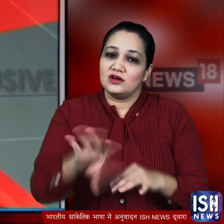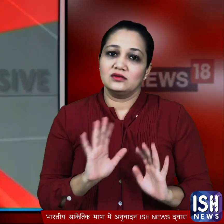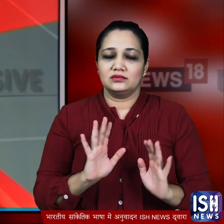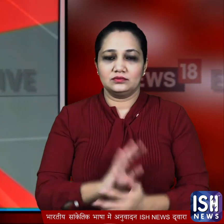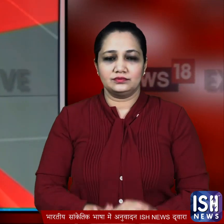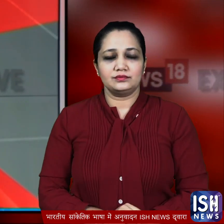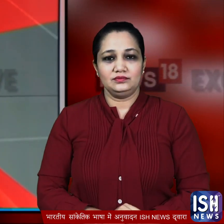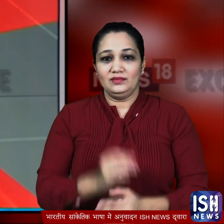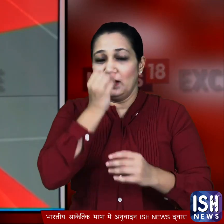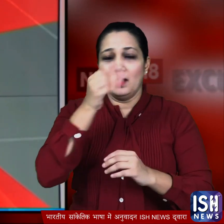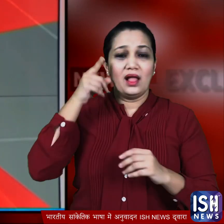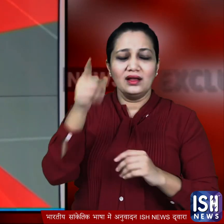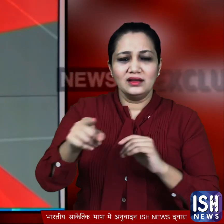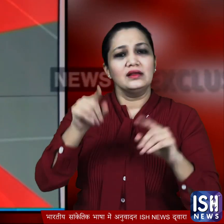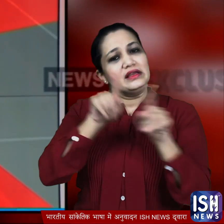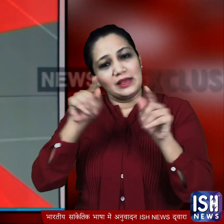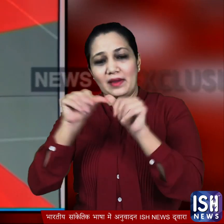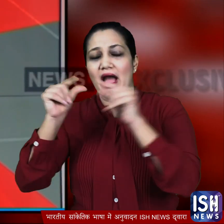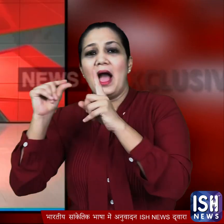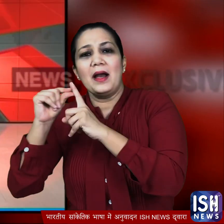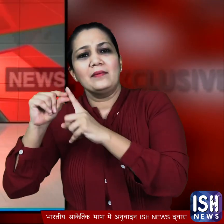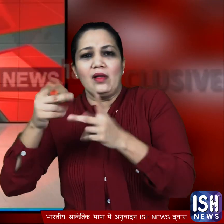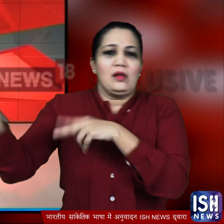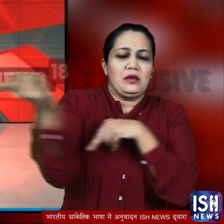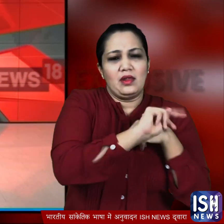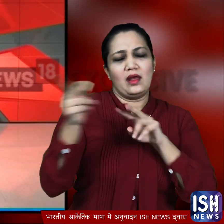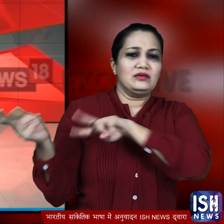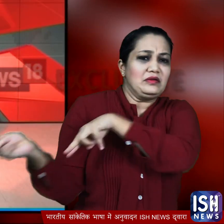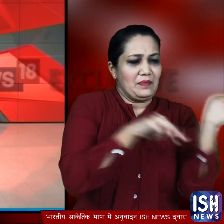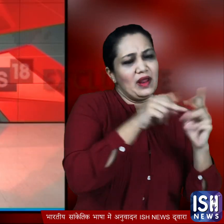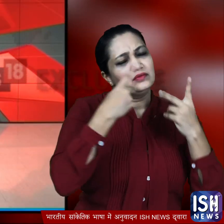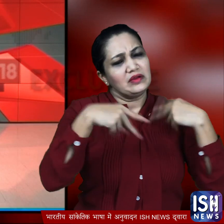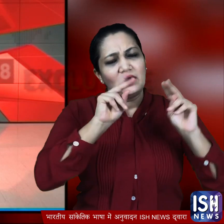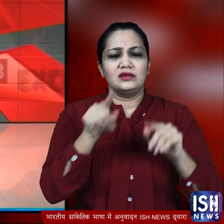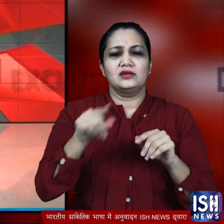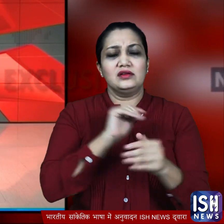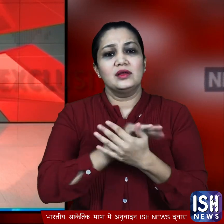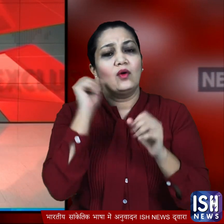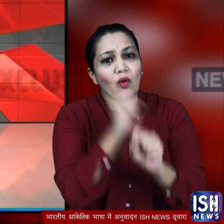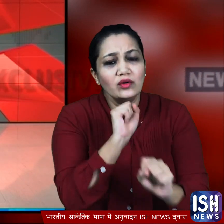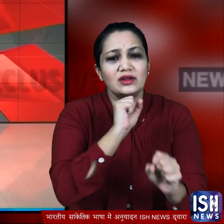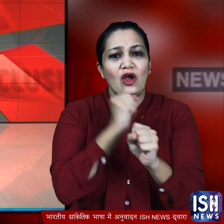बीजेपी के इसमले का जवाब देने में आम आदमी पार्टी ने भी देर नहीं लगाई और उसने आबकारी निती पर सरकार के फैसले का बचाव किया